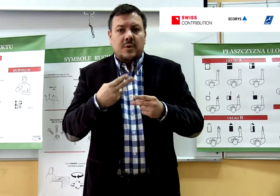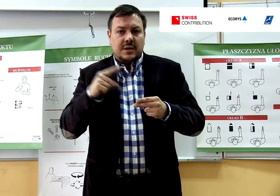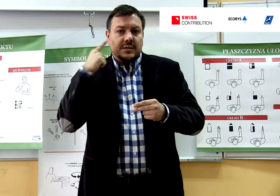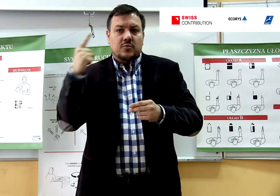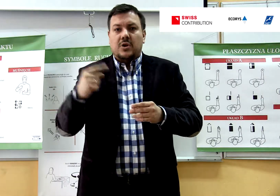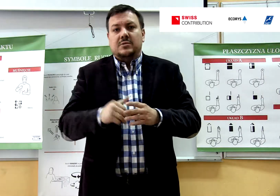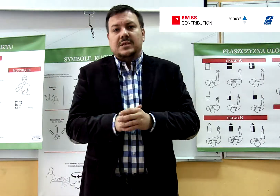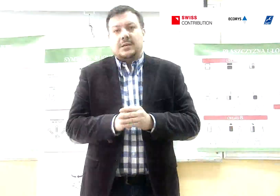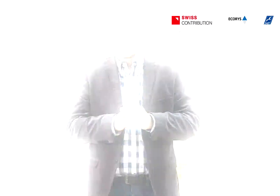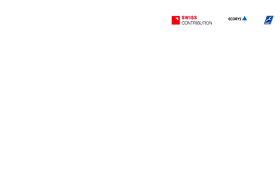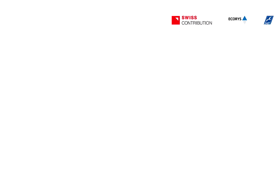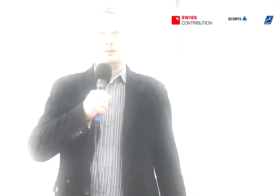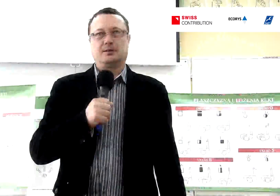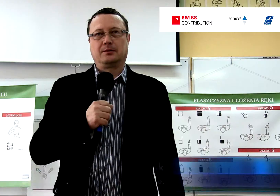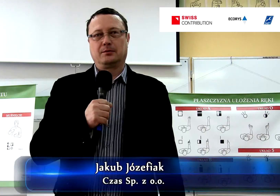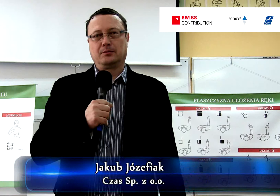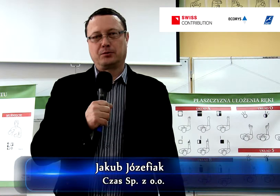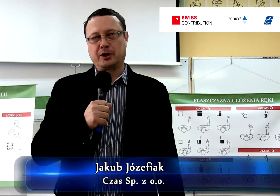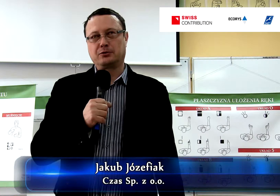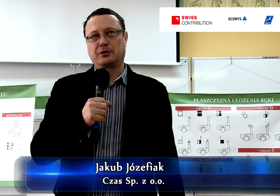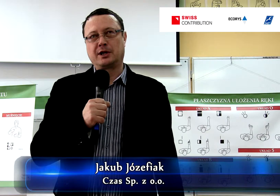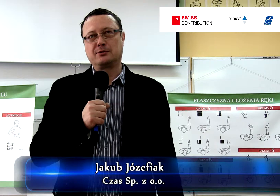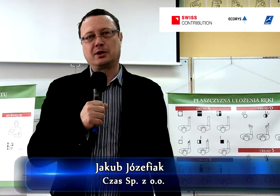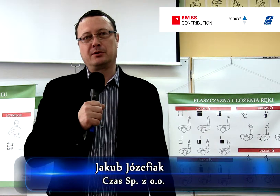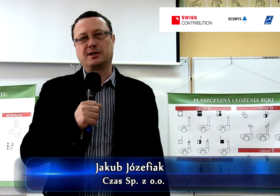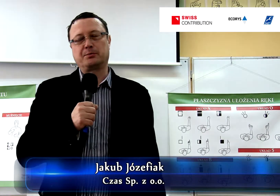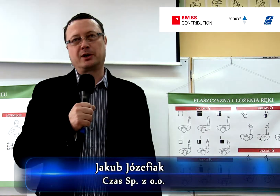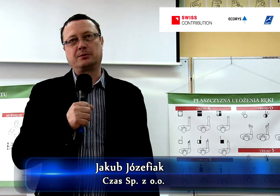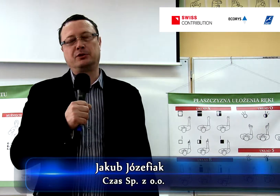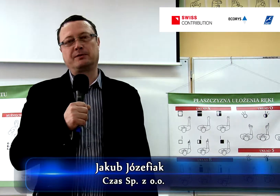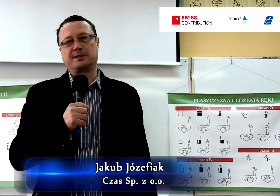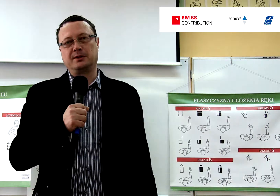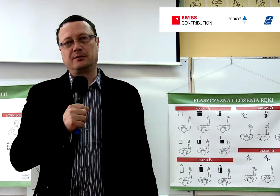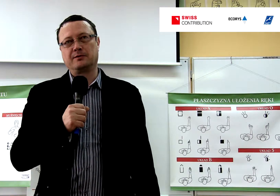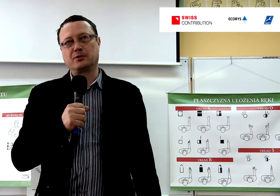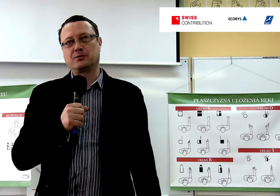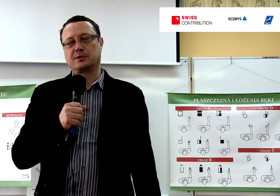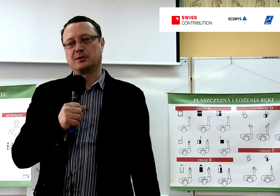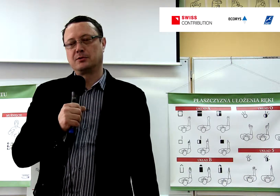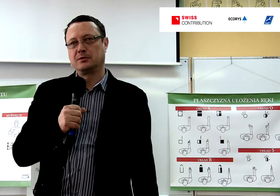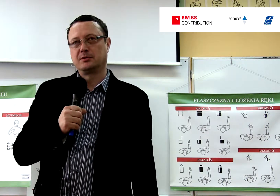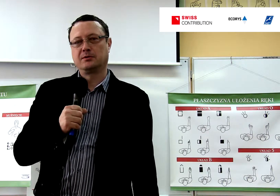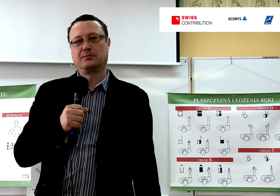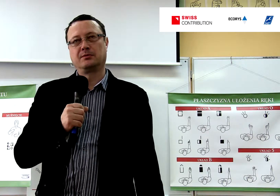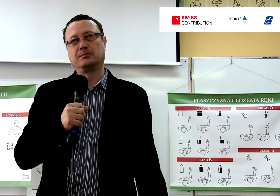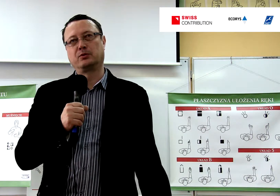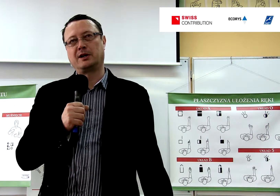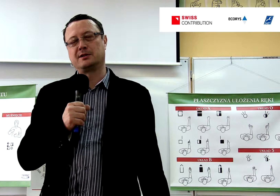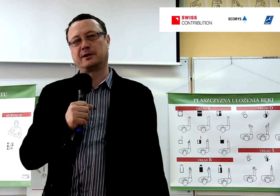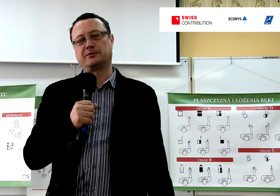niesłyszących. Projekt, który realizujemy jest projektem innowacyjnym. W związku z tym był realizowany w